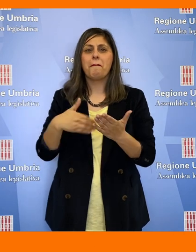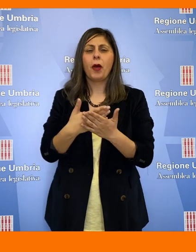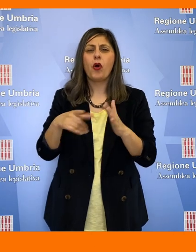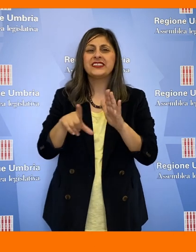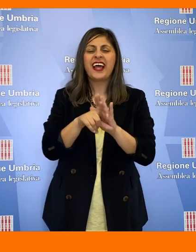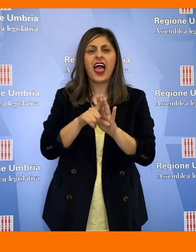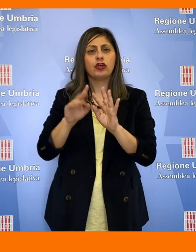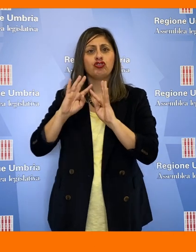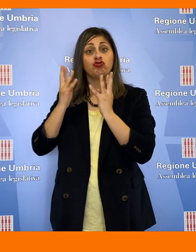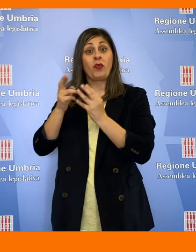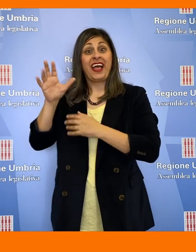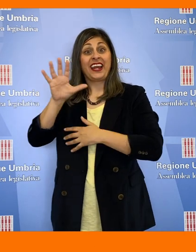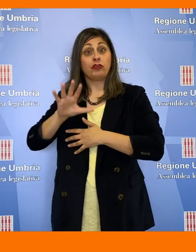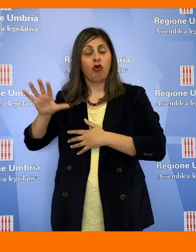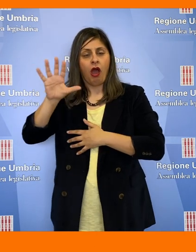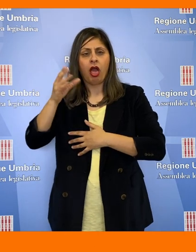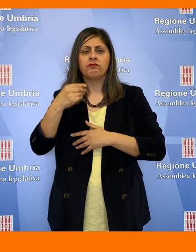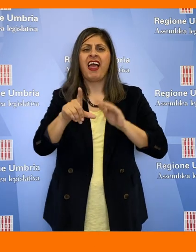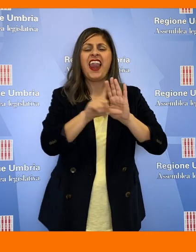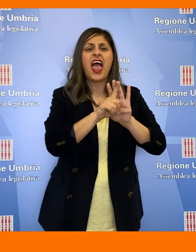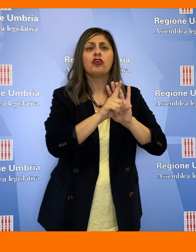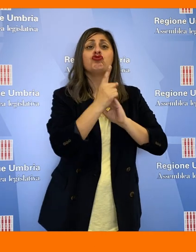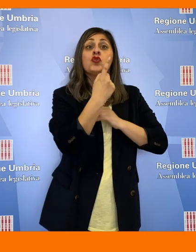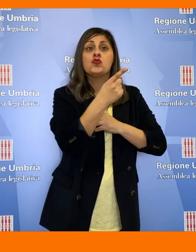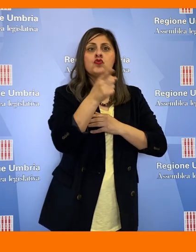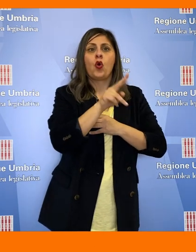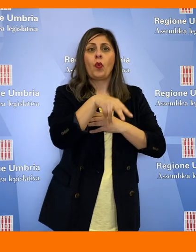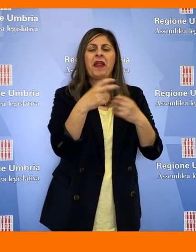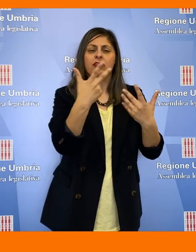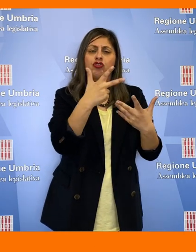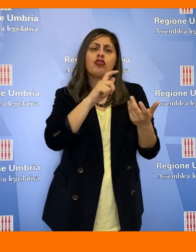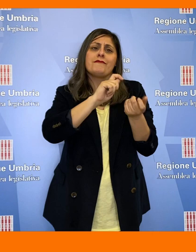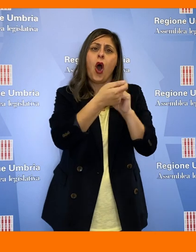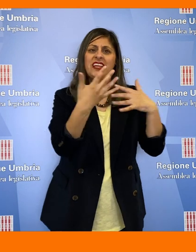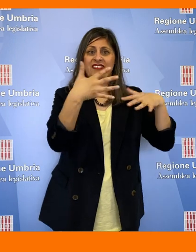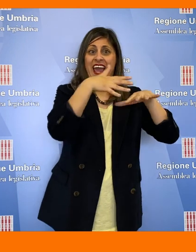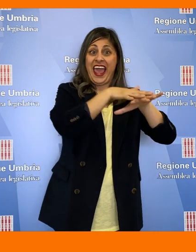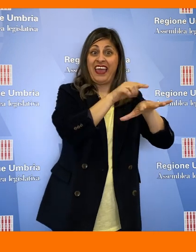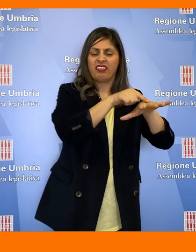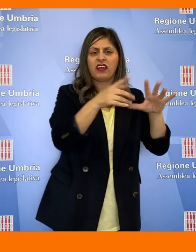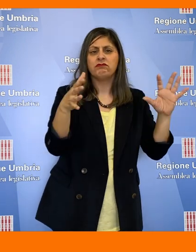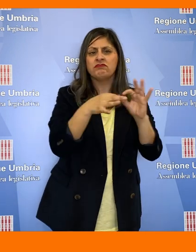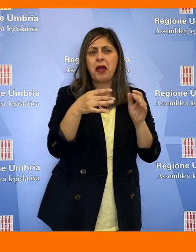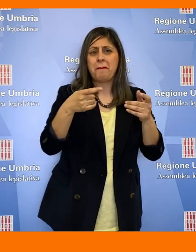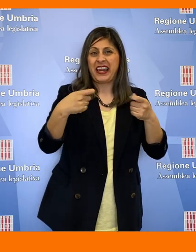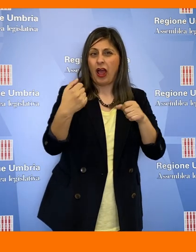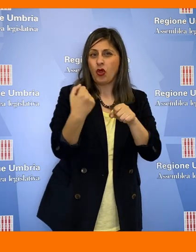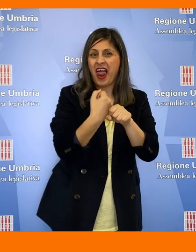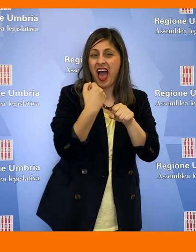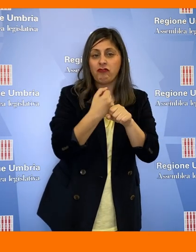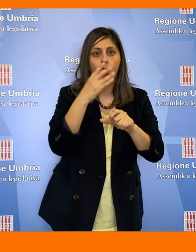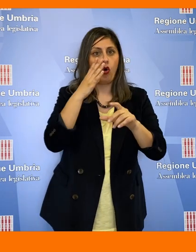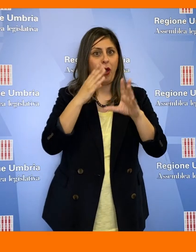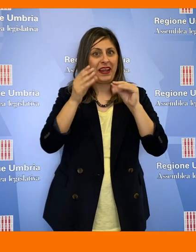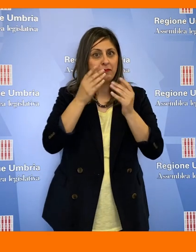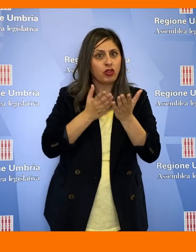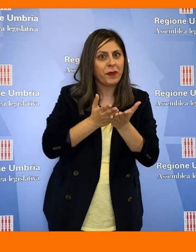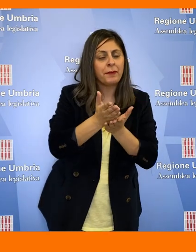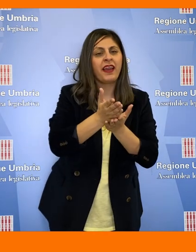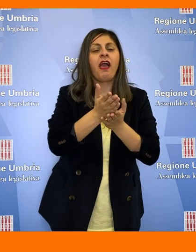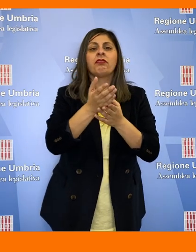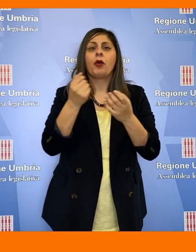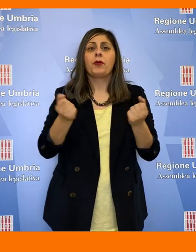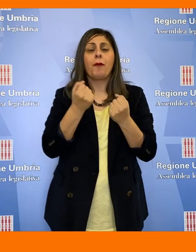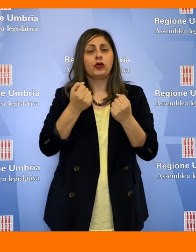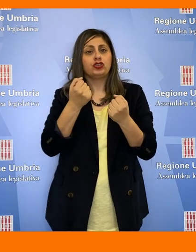La proposta di legge della Giunta regionale che modifica ed integra la legge 1-2018 relativa a mercato del lavoro, apprendimento